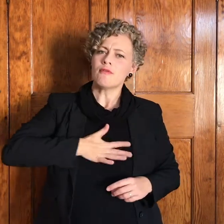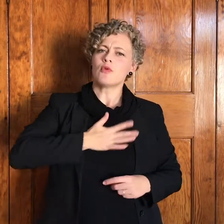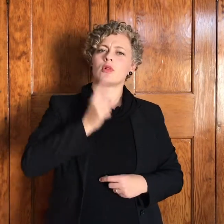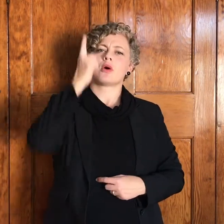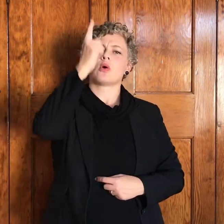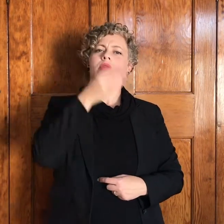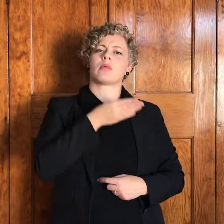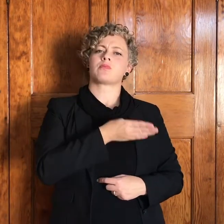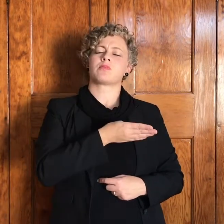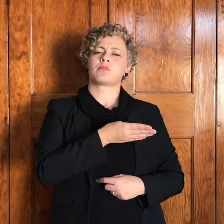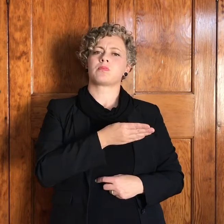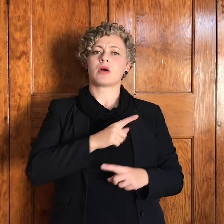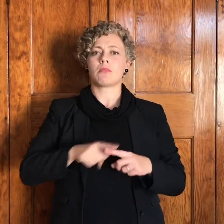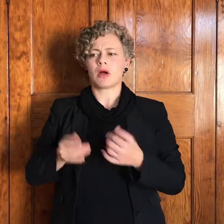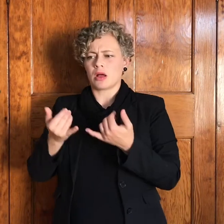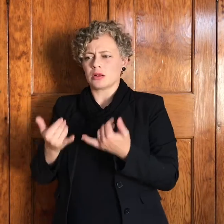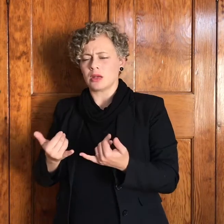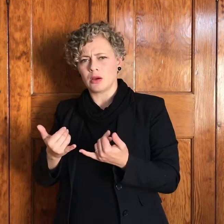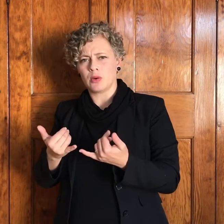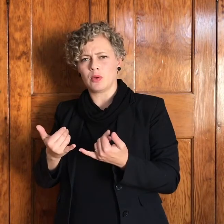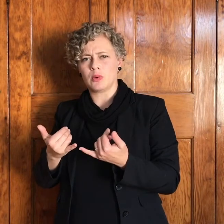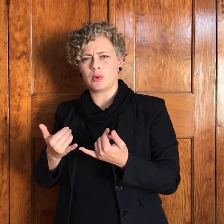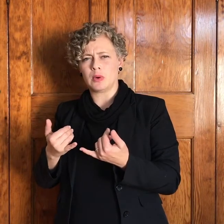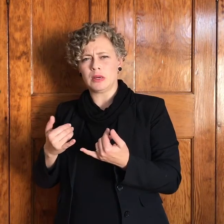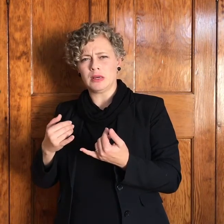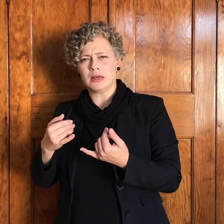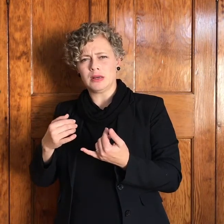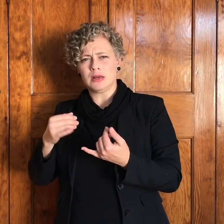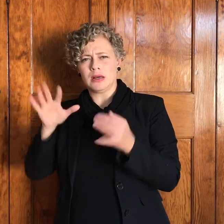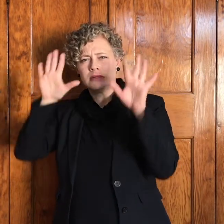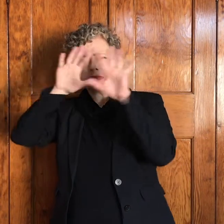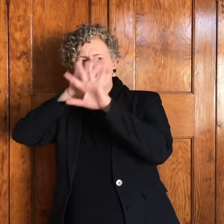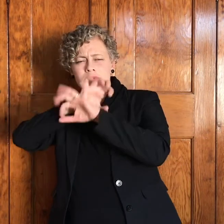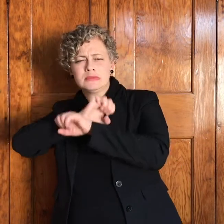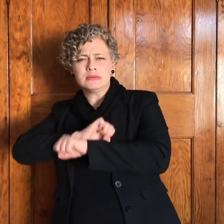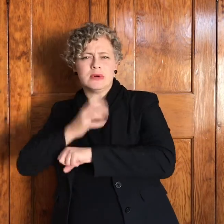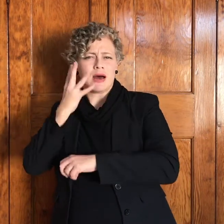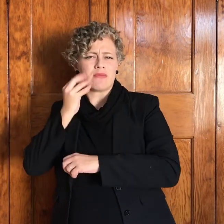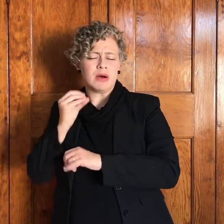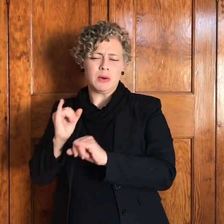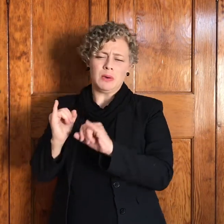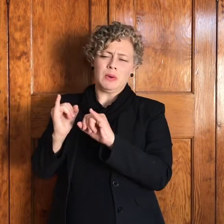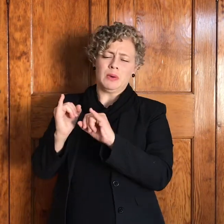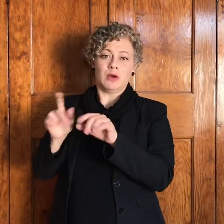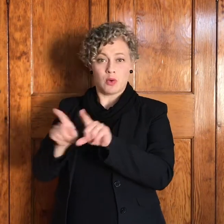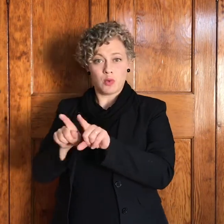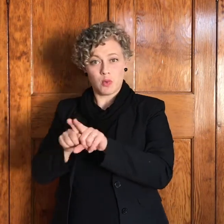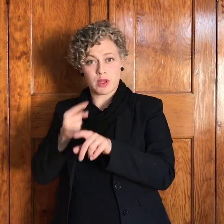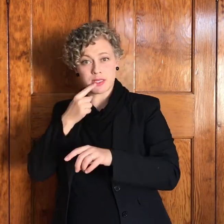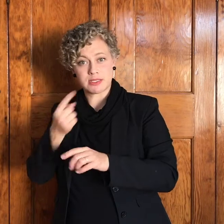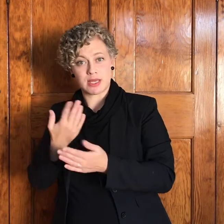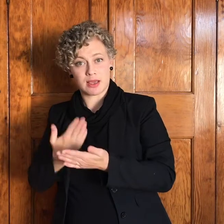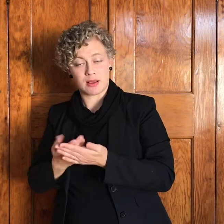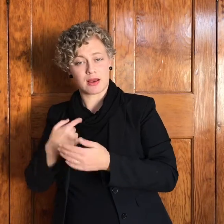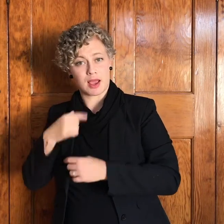is ja kan hy dit so sterk beleef soos die eerste keer die antwoord is nee